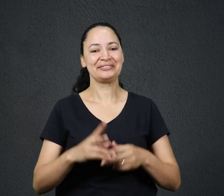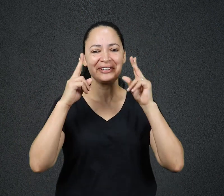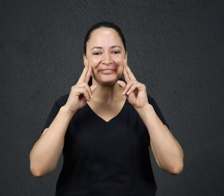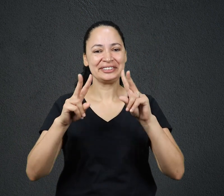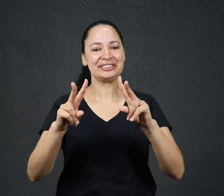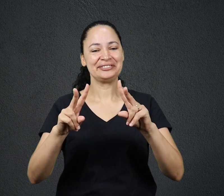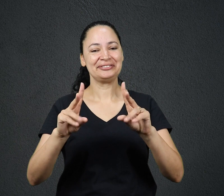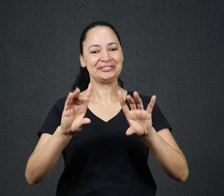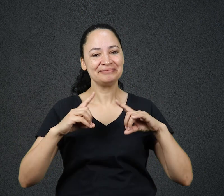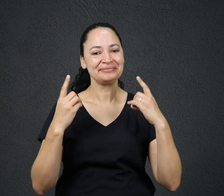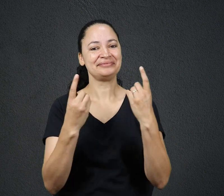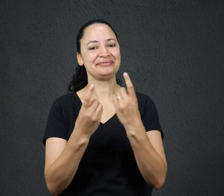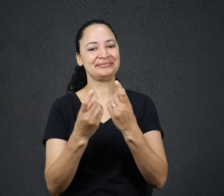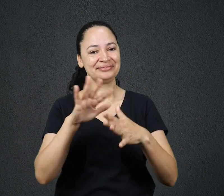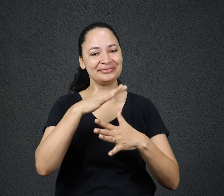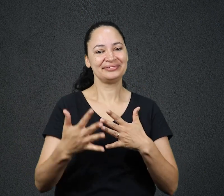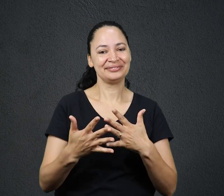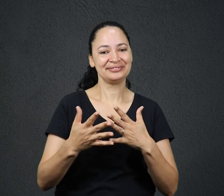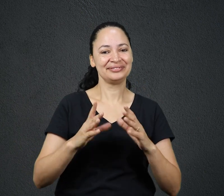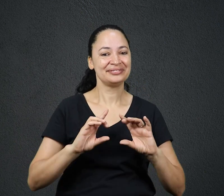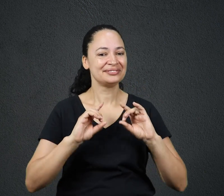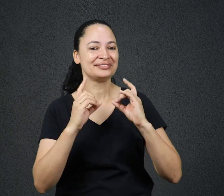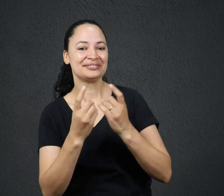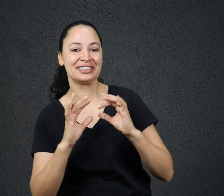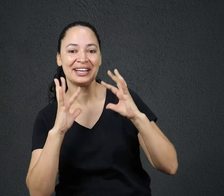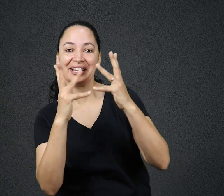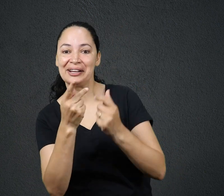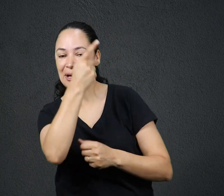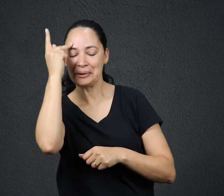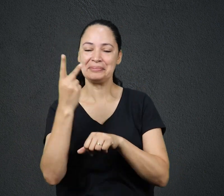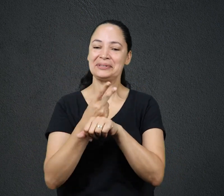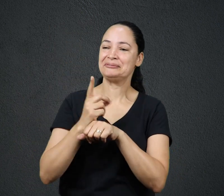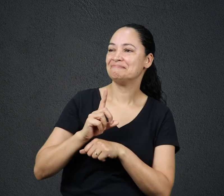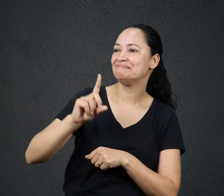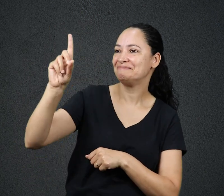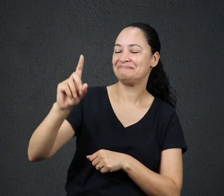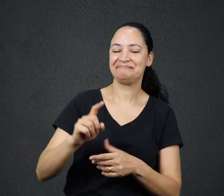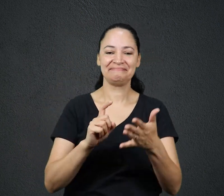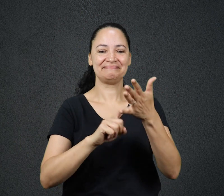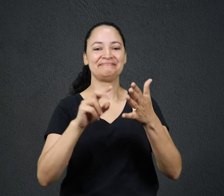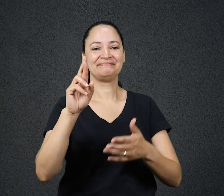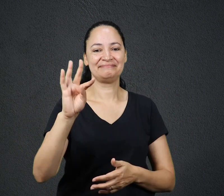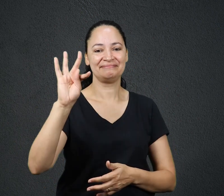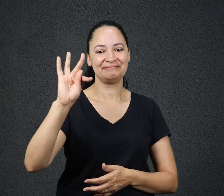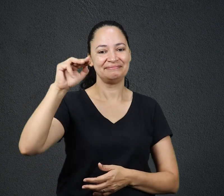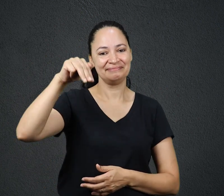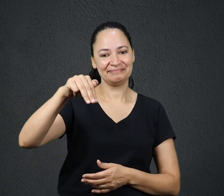Presente Diário O devocional de todos os que buscam a Deus Acesse transmundial